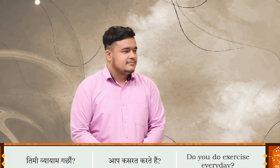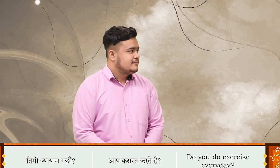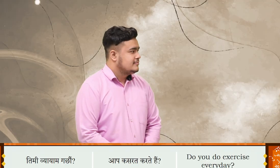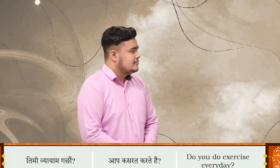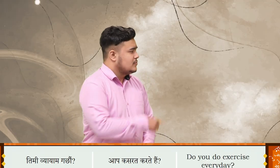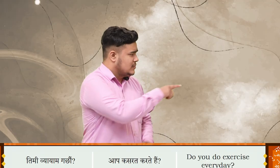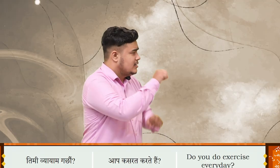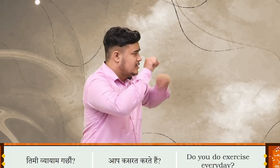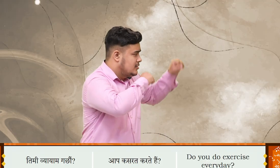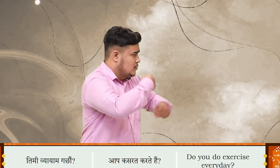तिम्रो भिवाई अम गर छू?